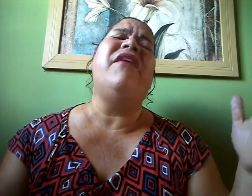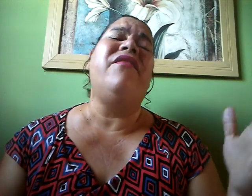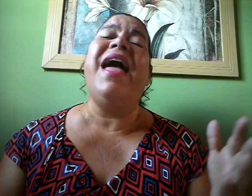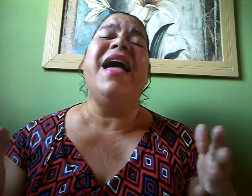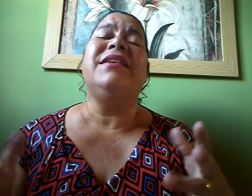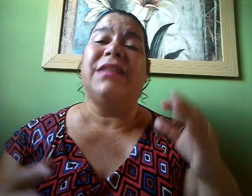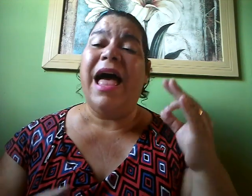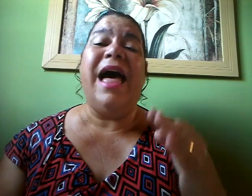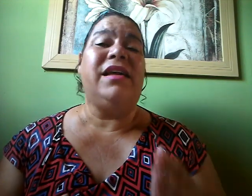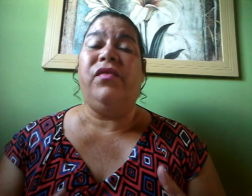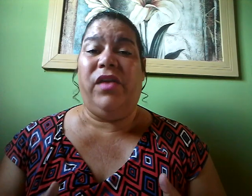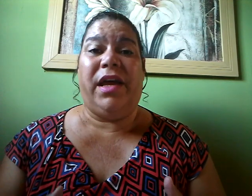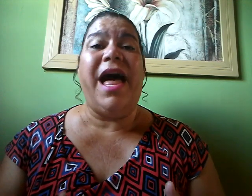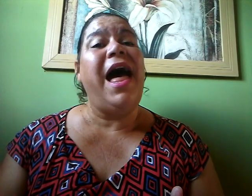vez Aqui ficar